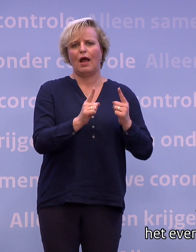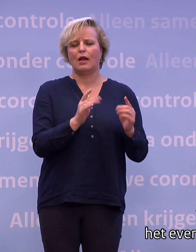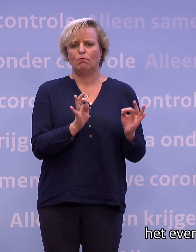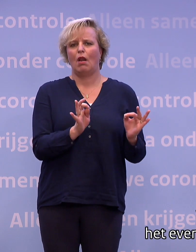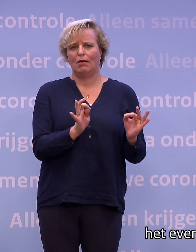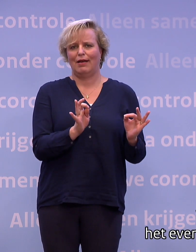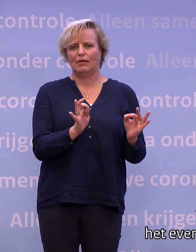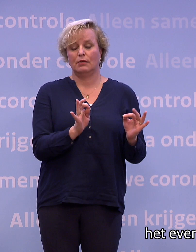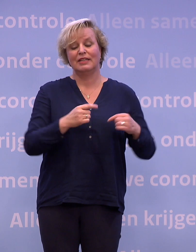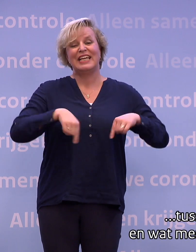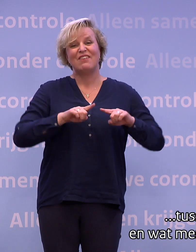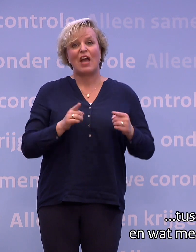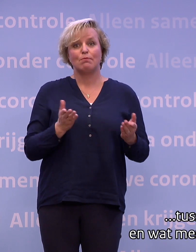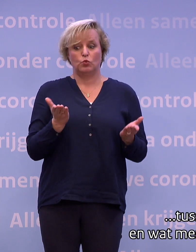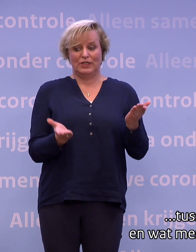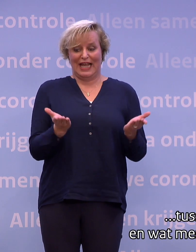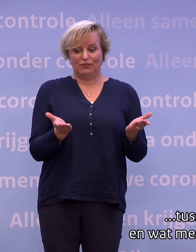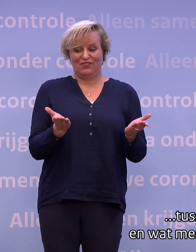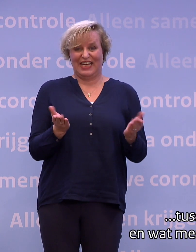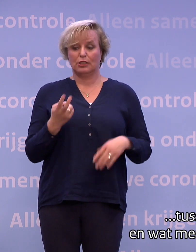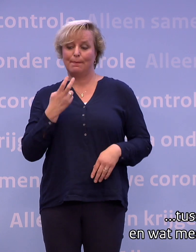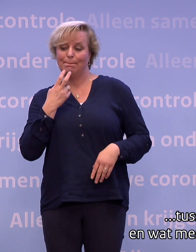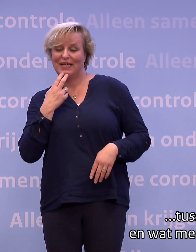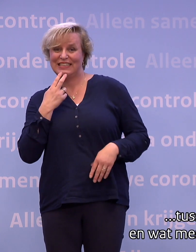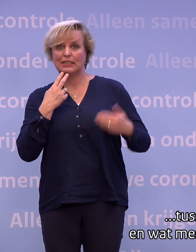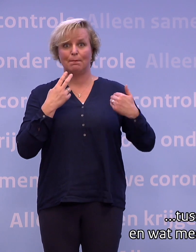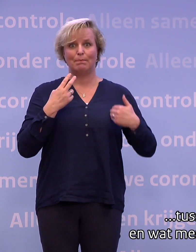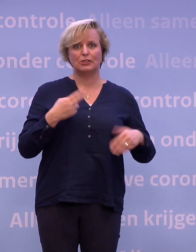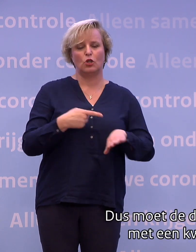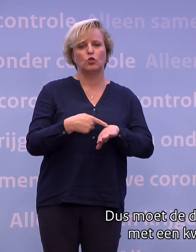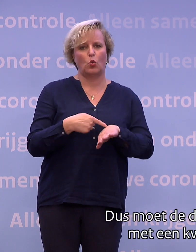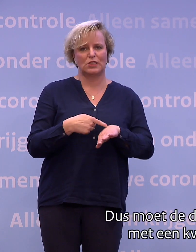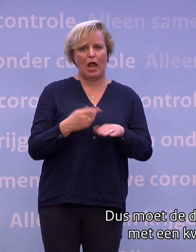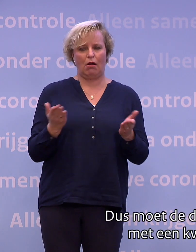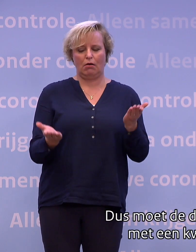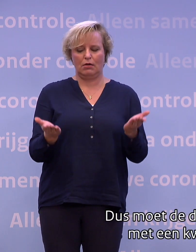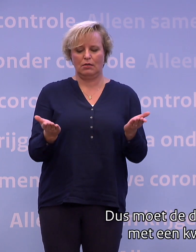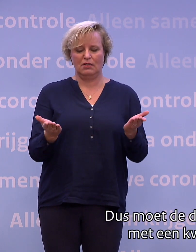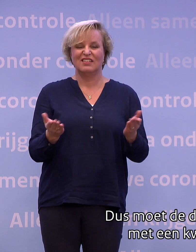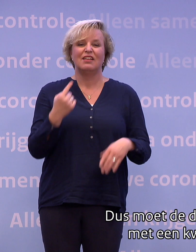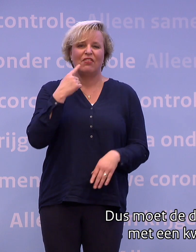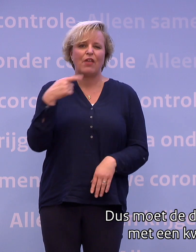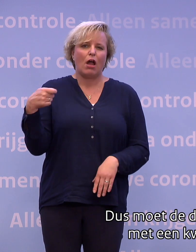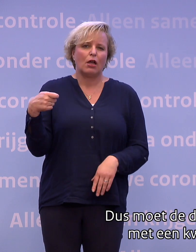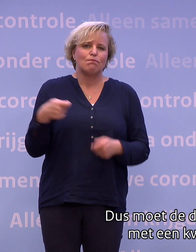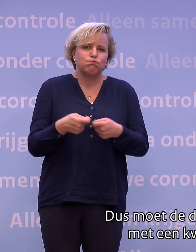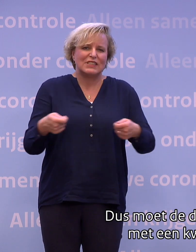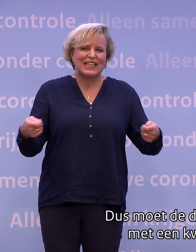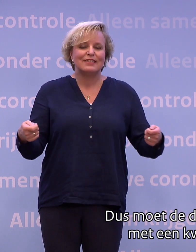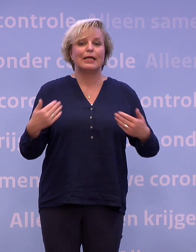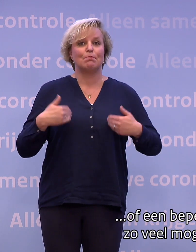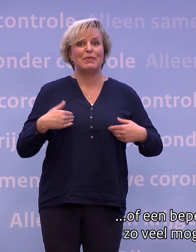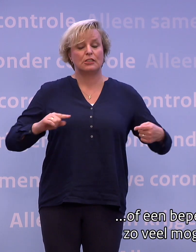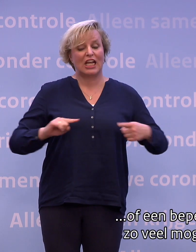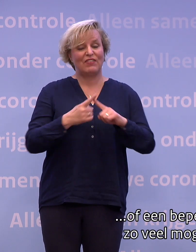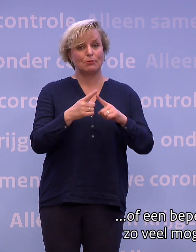hebben het evenwicht te bewaren tussen wat medisch en wat menselijk noodzakelijk is. En dus moet de dagbesteding voor mensen met een kwetsbare gezondheid of